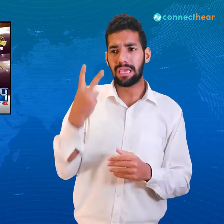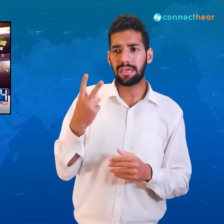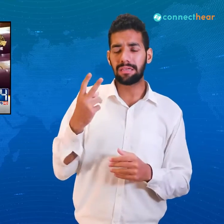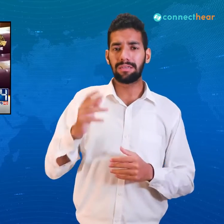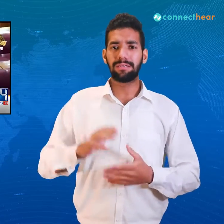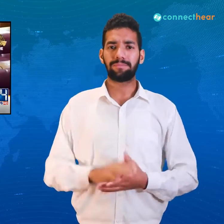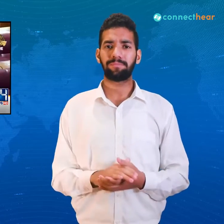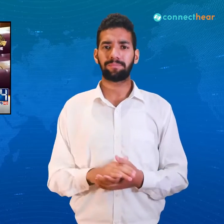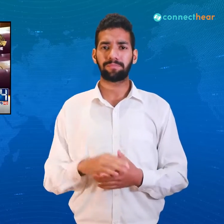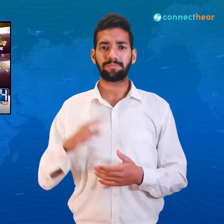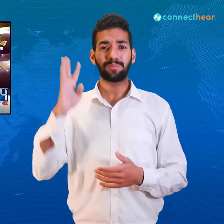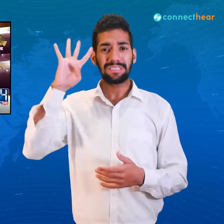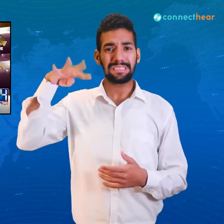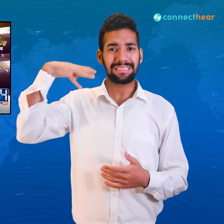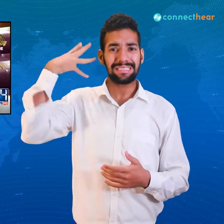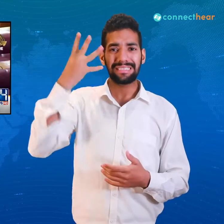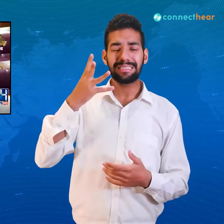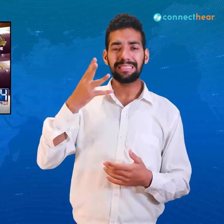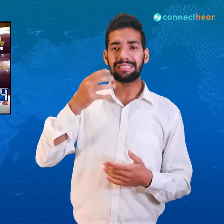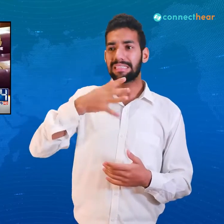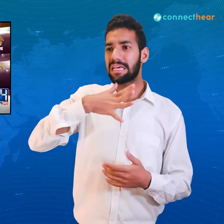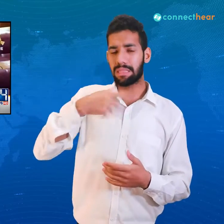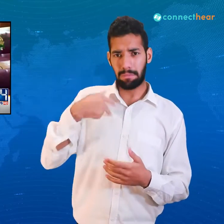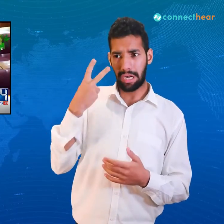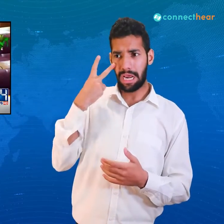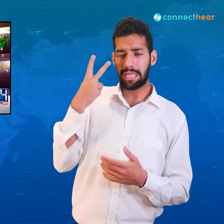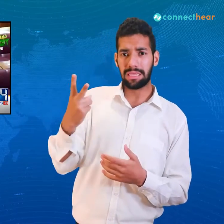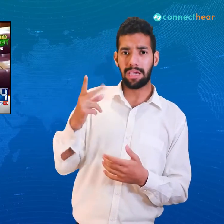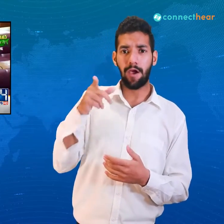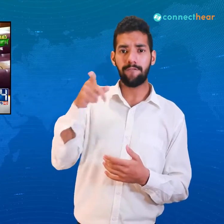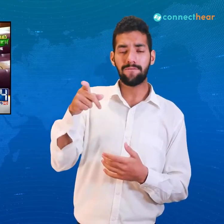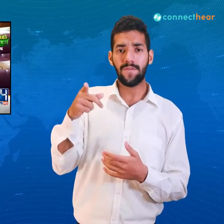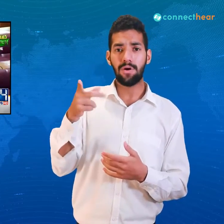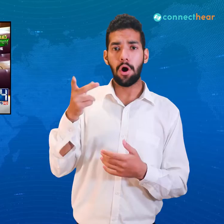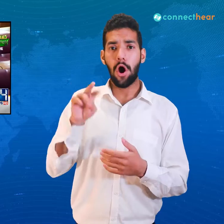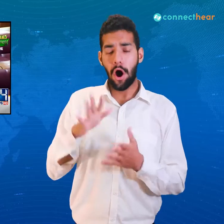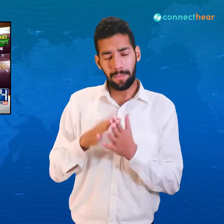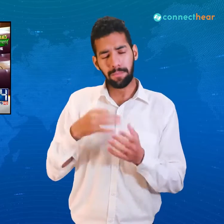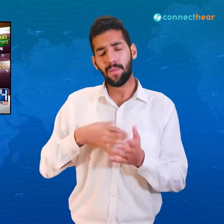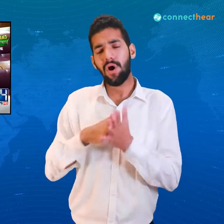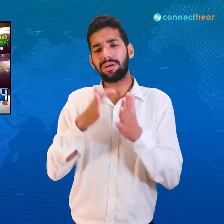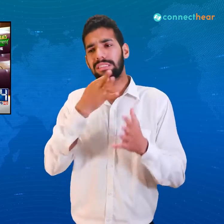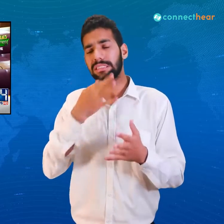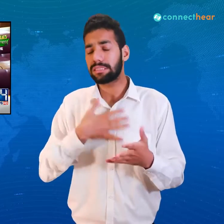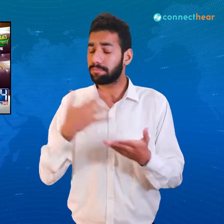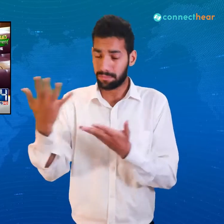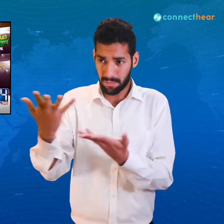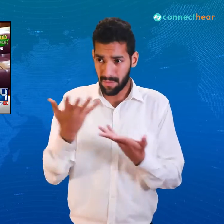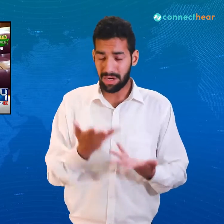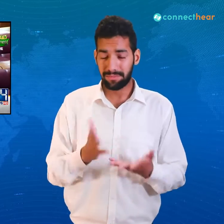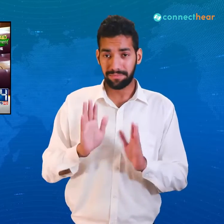محترم مولانا فضل ارمان صاحب کو بھی دیکھا بیست پارلیمانی امور کے وزیر کو میں ان کو ویلکم کرتا ہوں